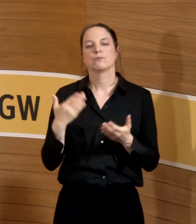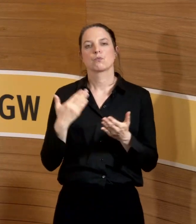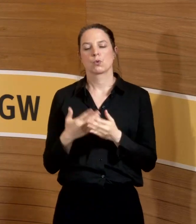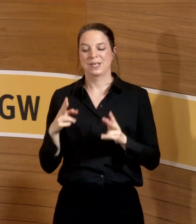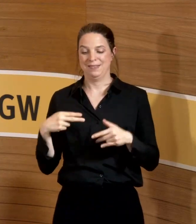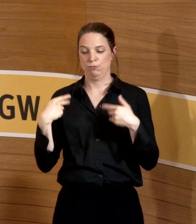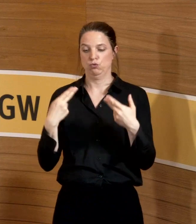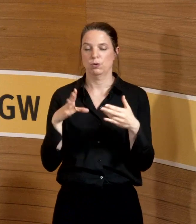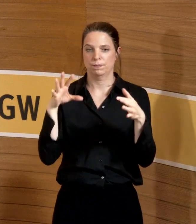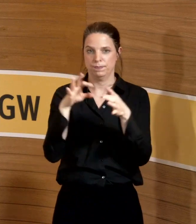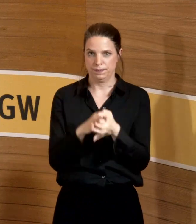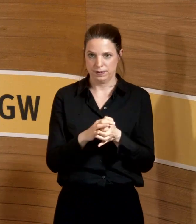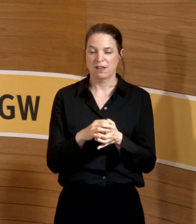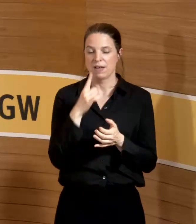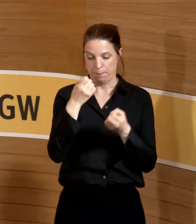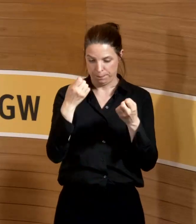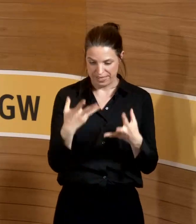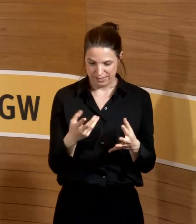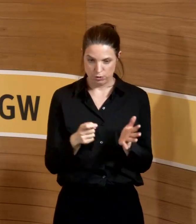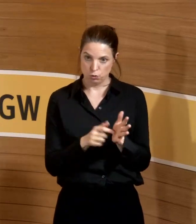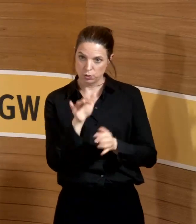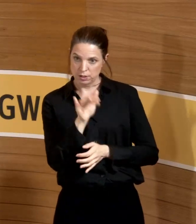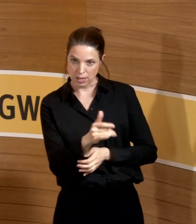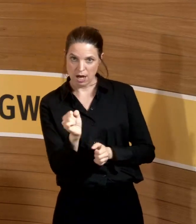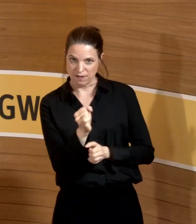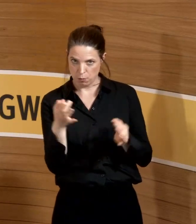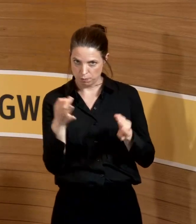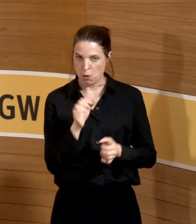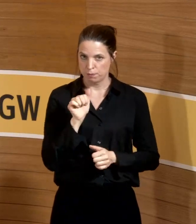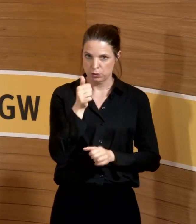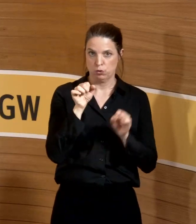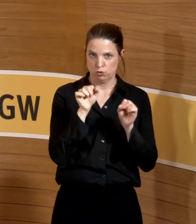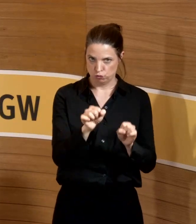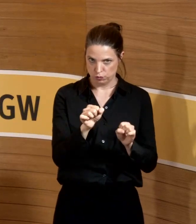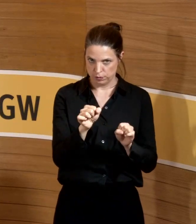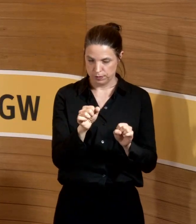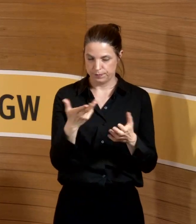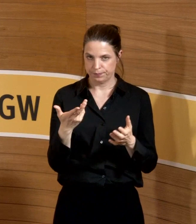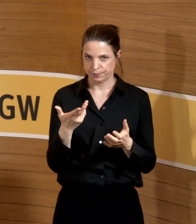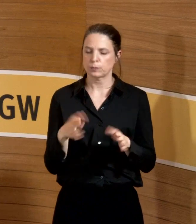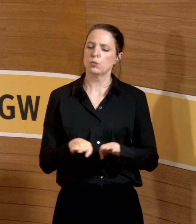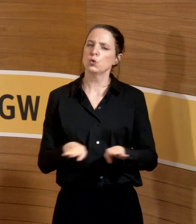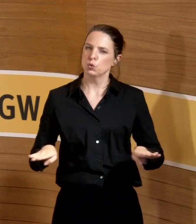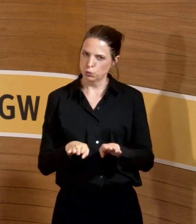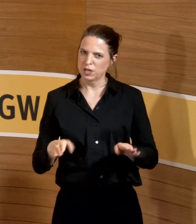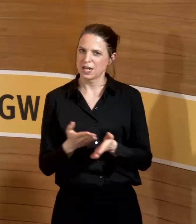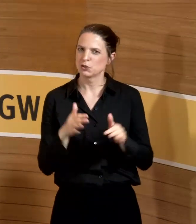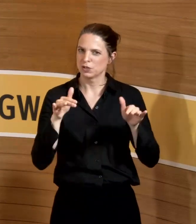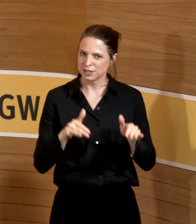Gefährdungsbeurteilung, also die Gefährdungsbeurteilung, die Sie dann auf Basis der anlassunabhängigen, die ja schon da sein sollte, speziell